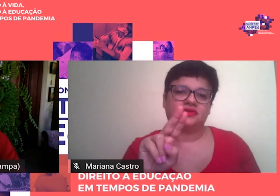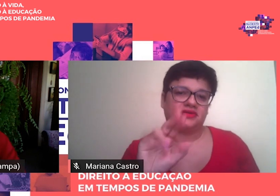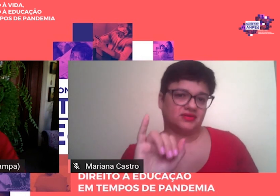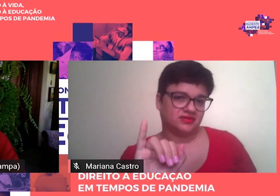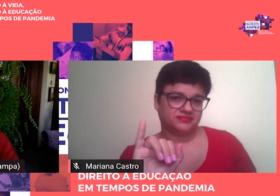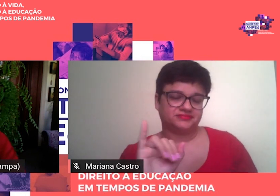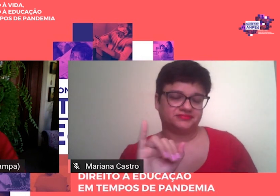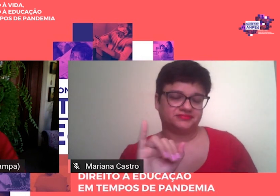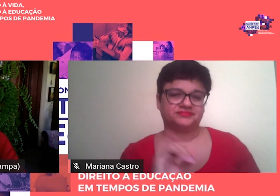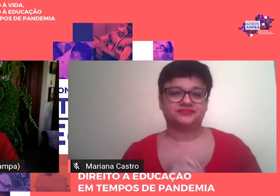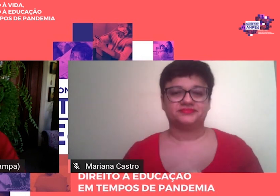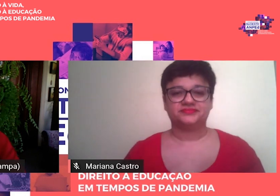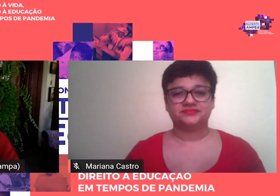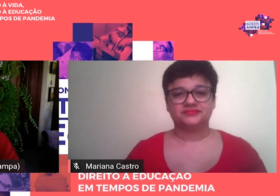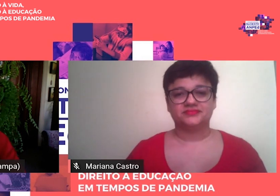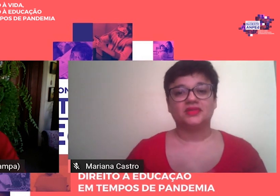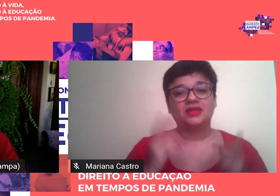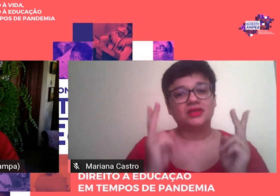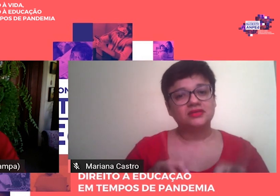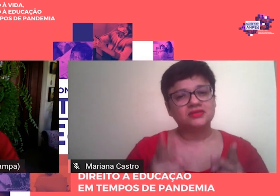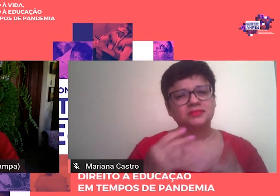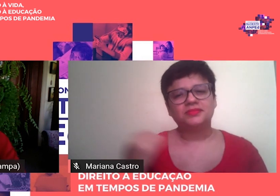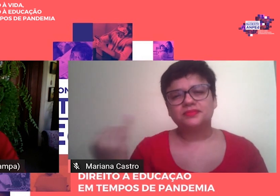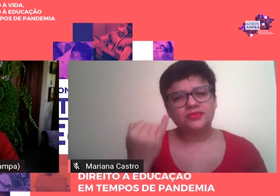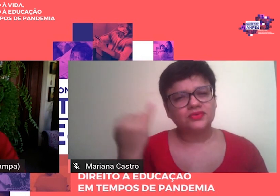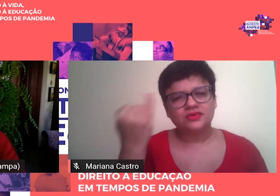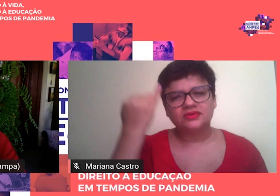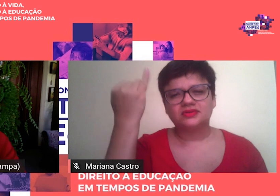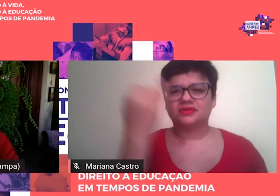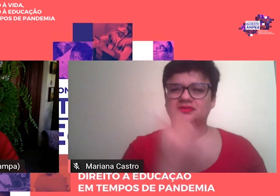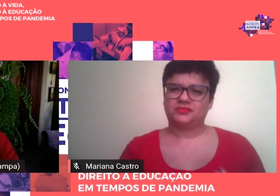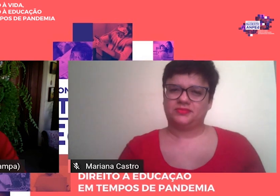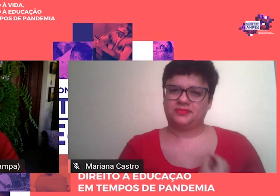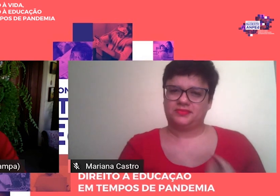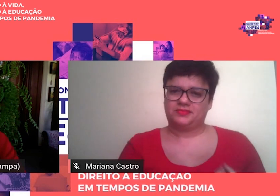não menos importante, a sua presença na ANPED